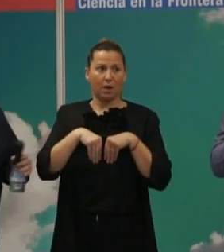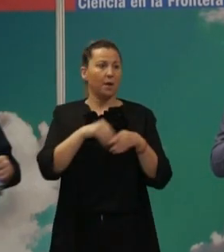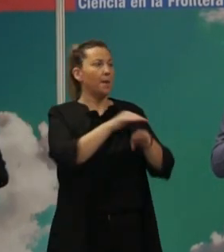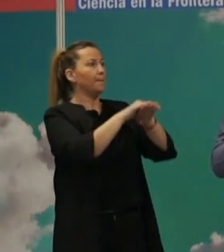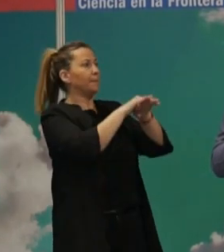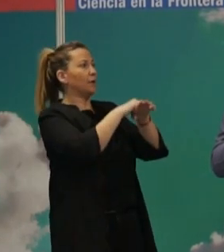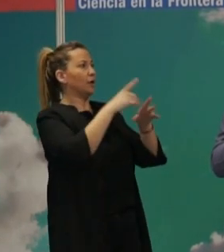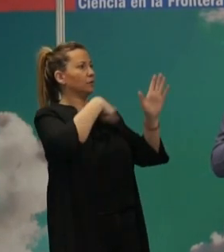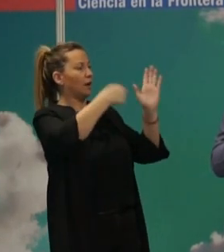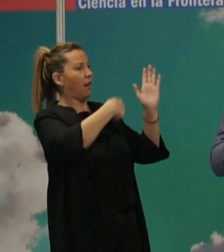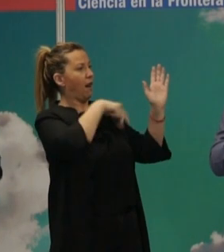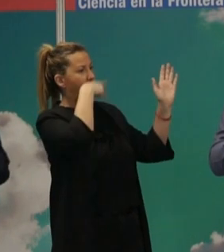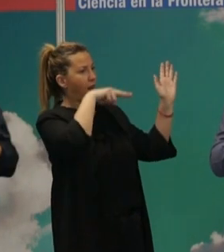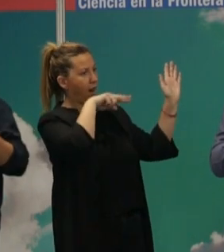largo.